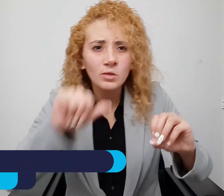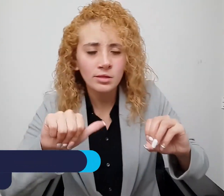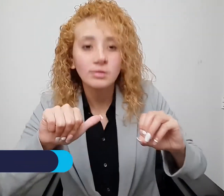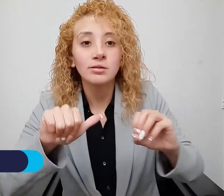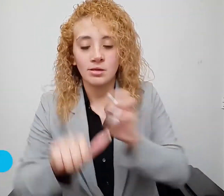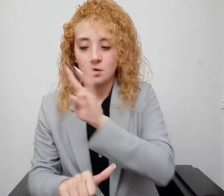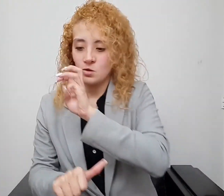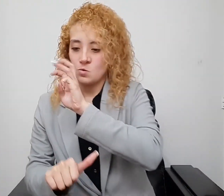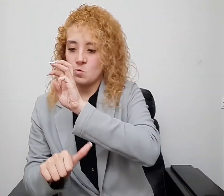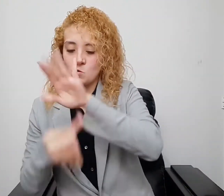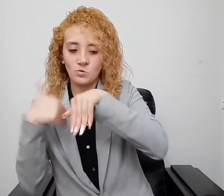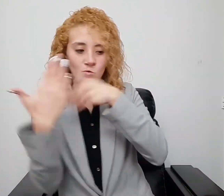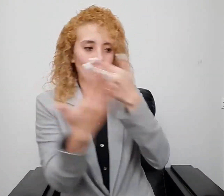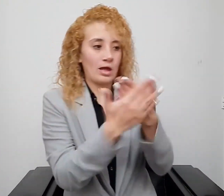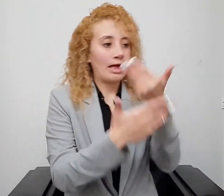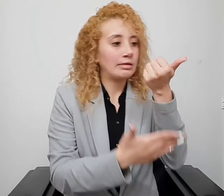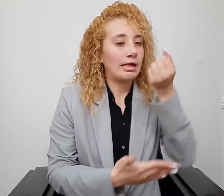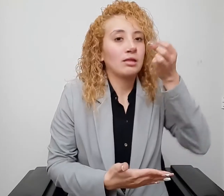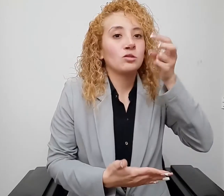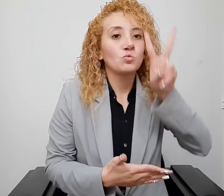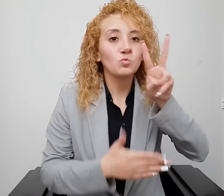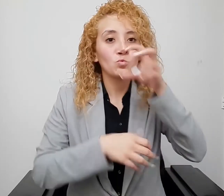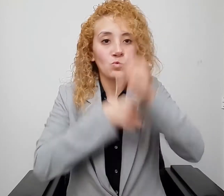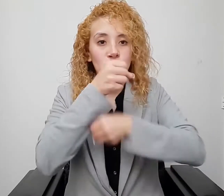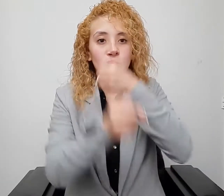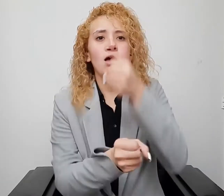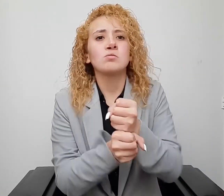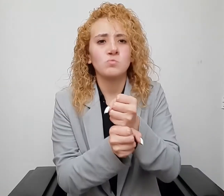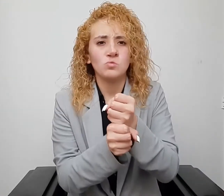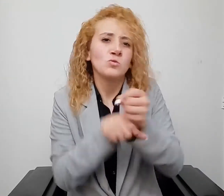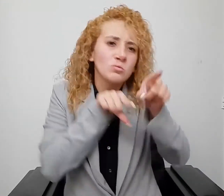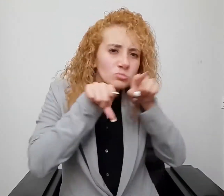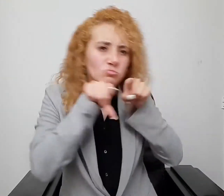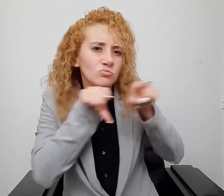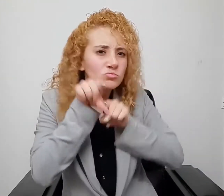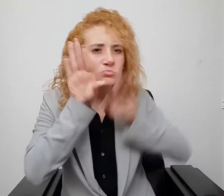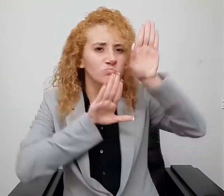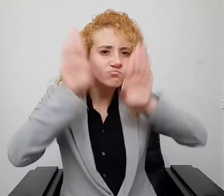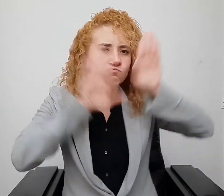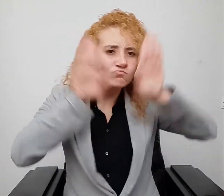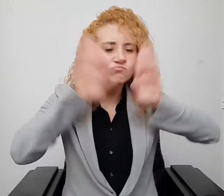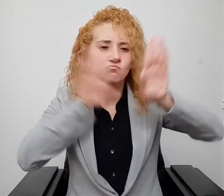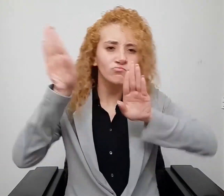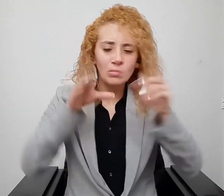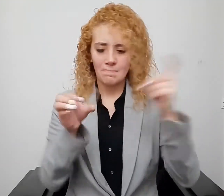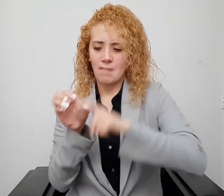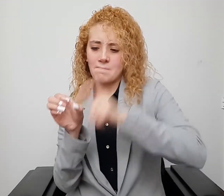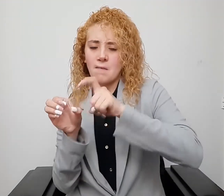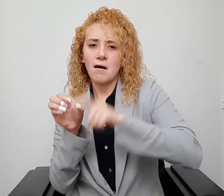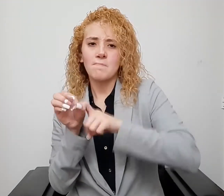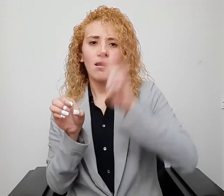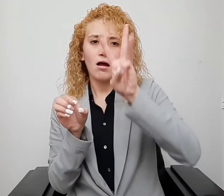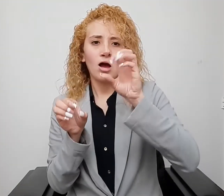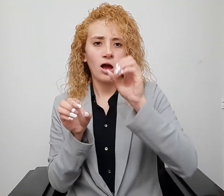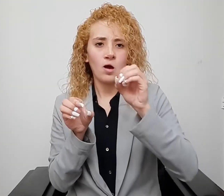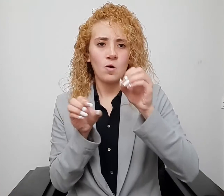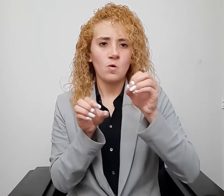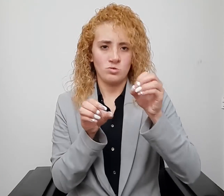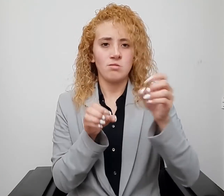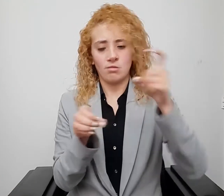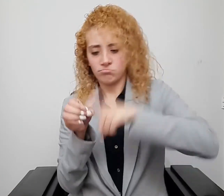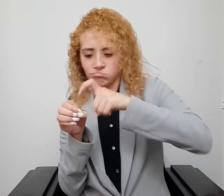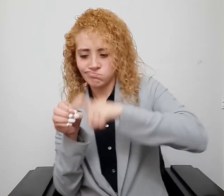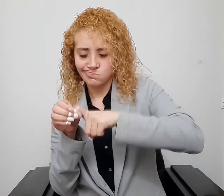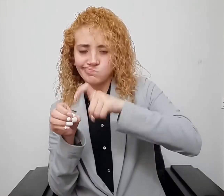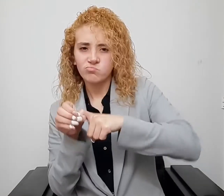los 8 y 12 años, quienes competirán por hacer parte de los 80 cupos que fueron disponibles para la ciudad.